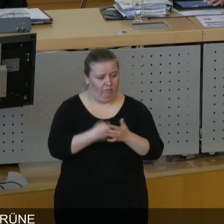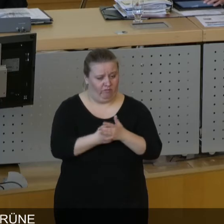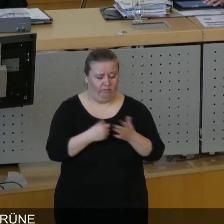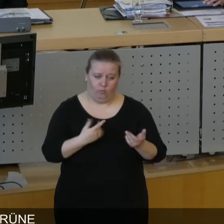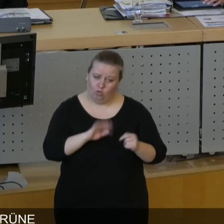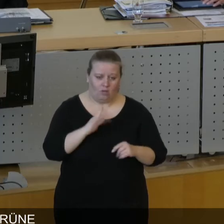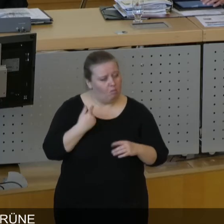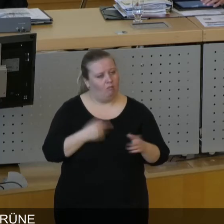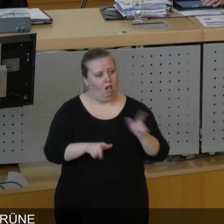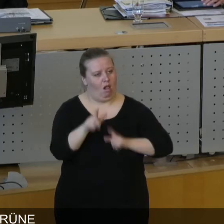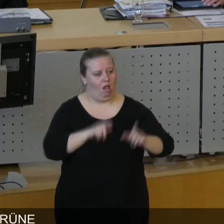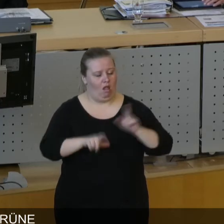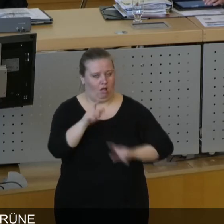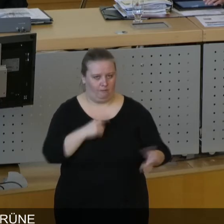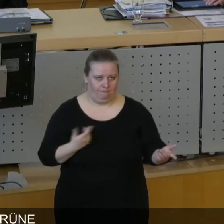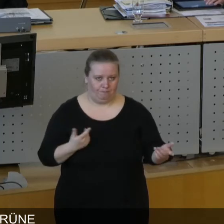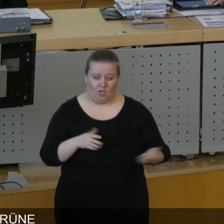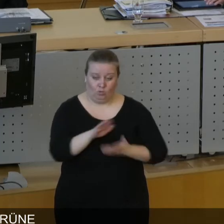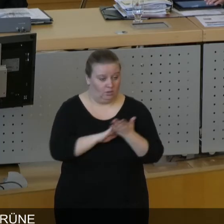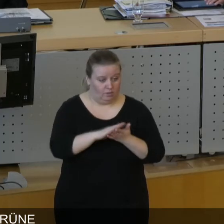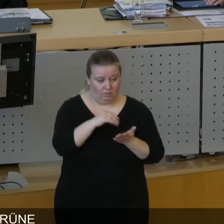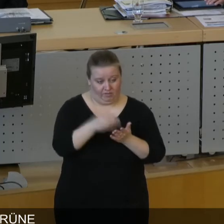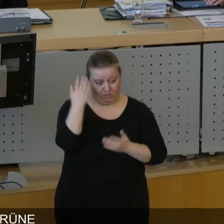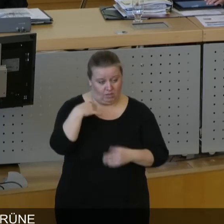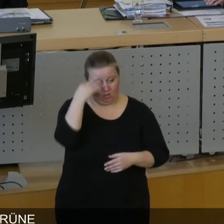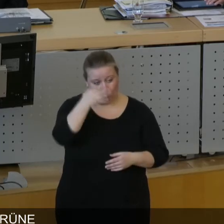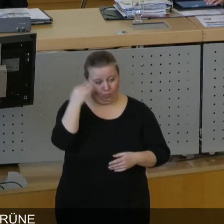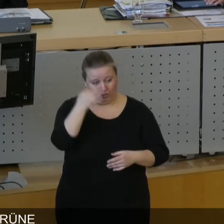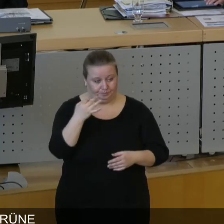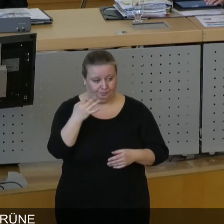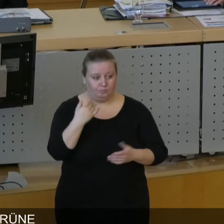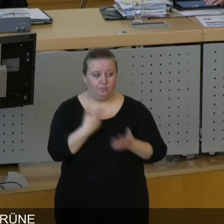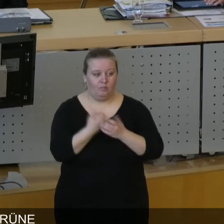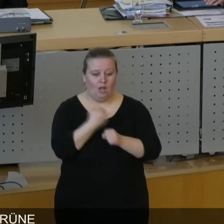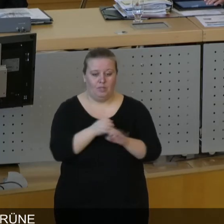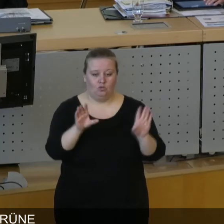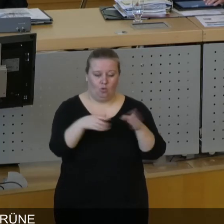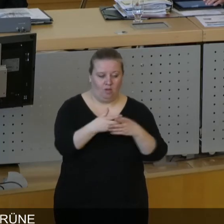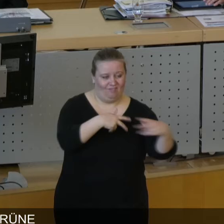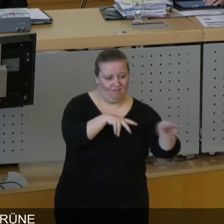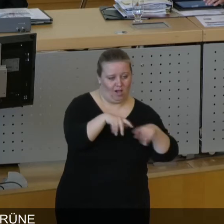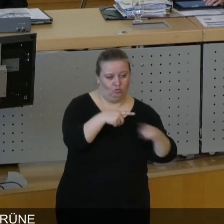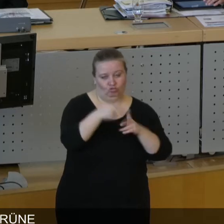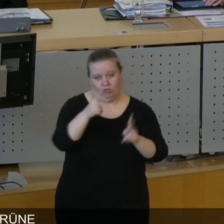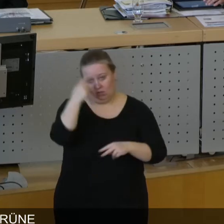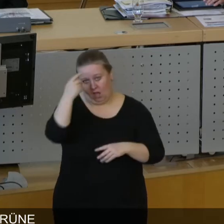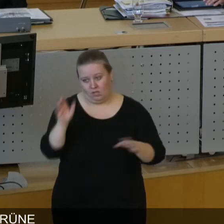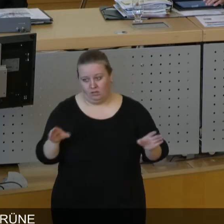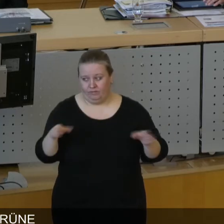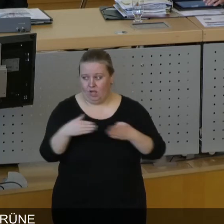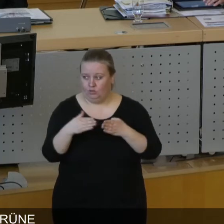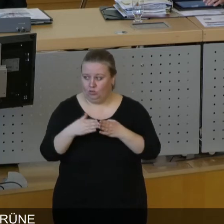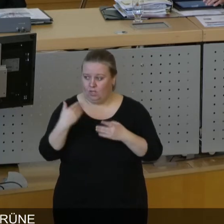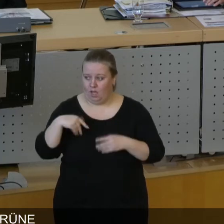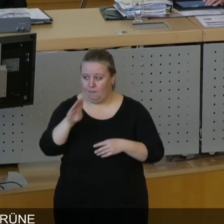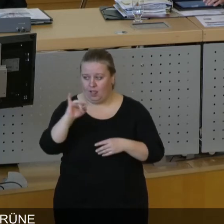hinweg einer Debatte verweigert hat. Sie haben auch nicht teilgenommen im Oktober letzten Jahres an der Arbeitsgruppe zwischen Verwaltung und Stadtratsfraktion. Ich muss sagen,